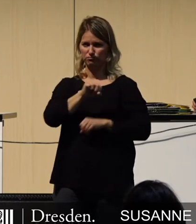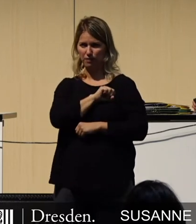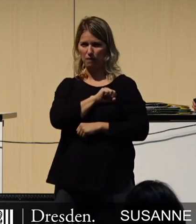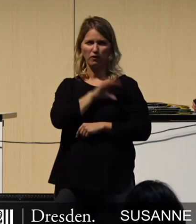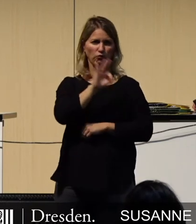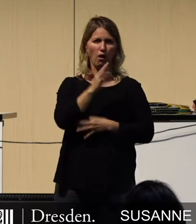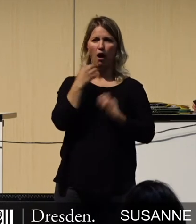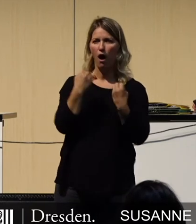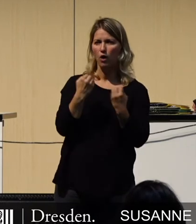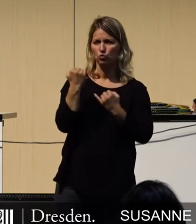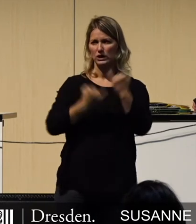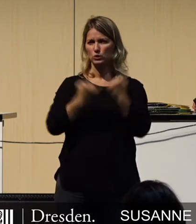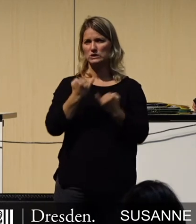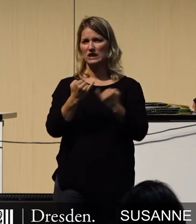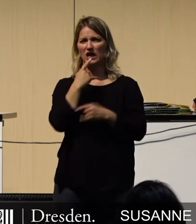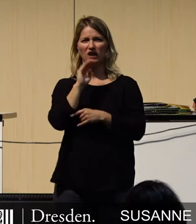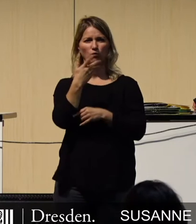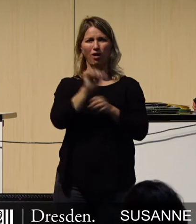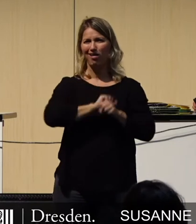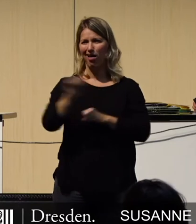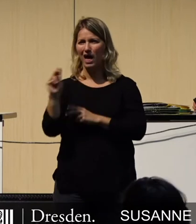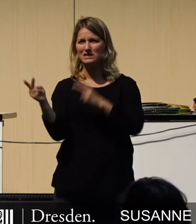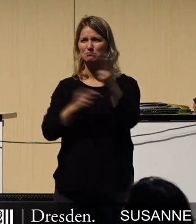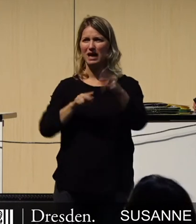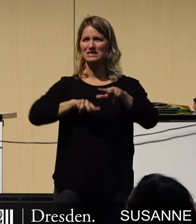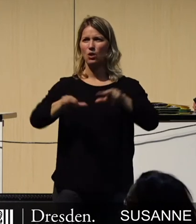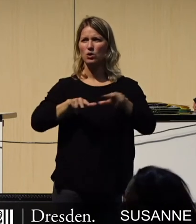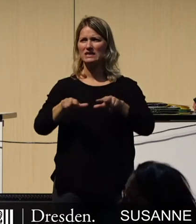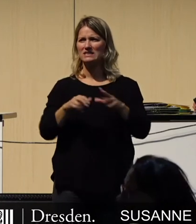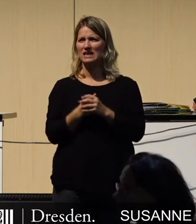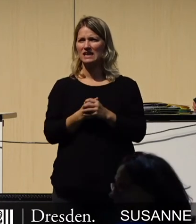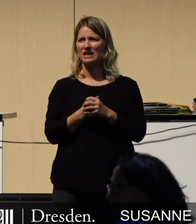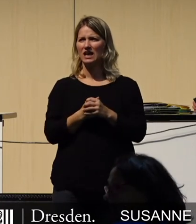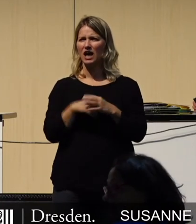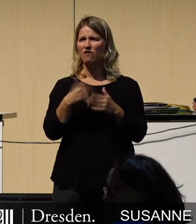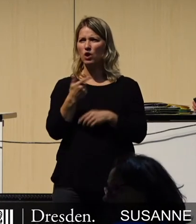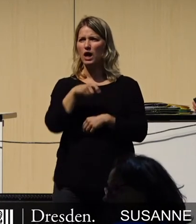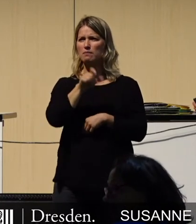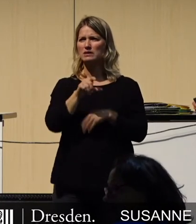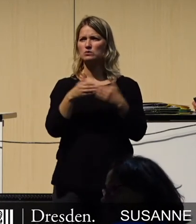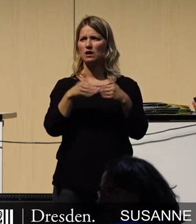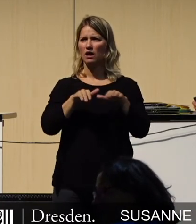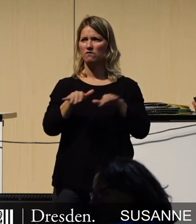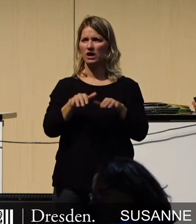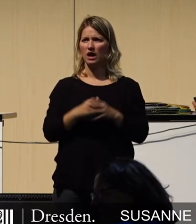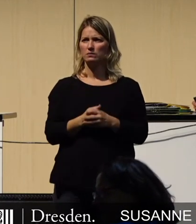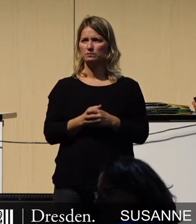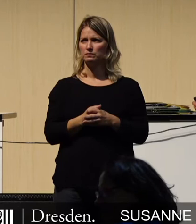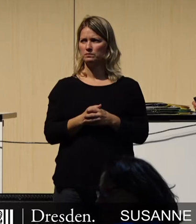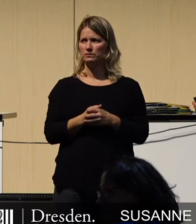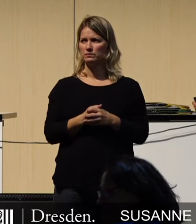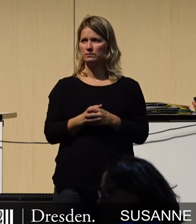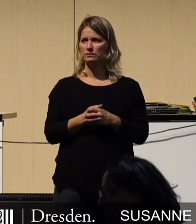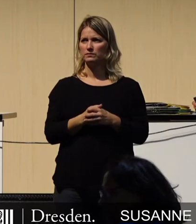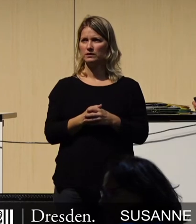Automobilindustrie, der Expresslogistik sowie im öffentlichen Personennahverkehr. Und das Argument, das spüre